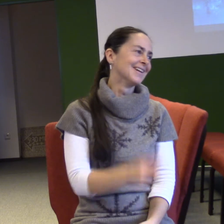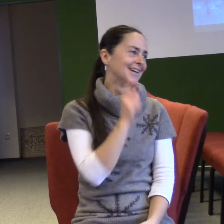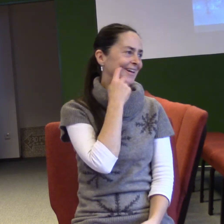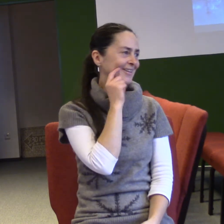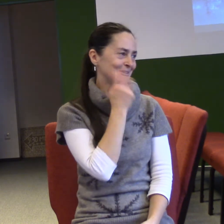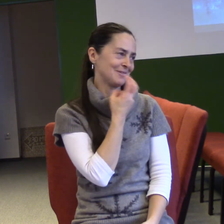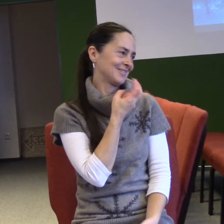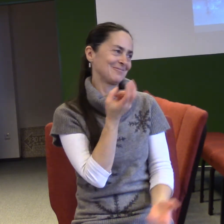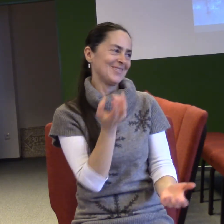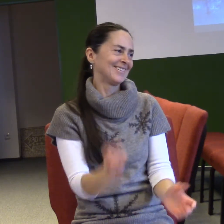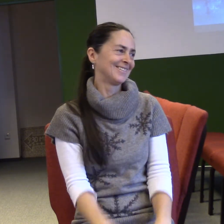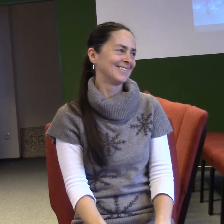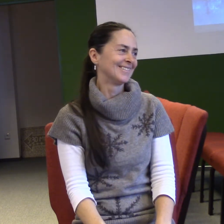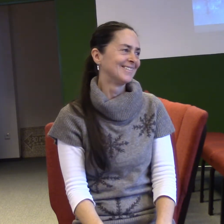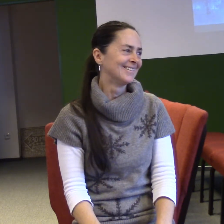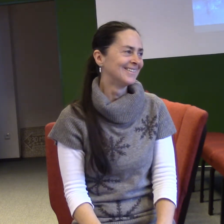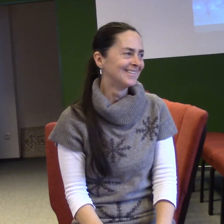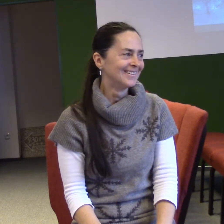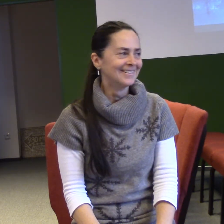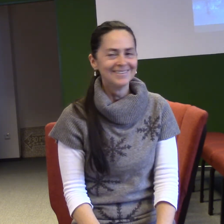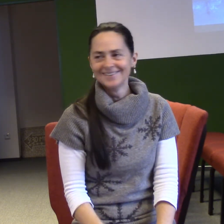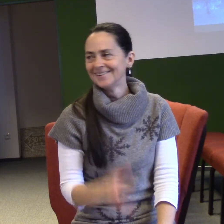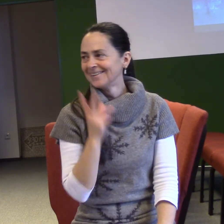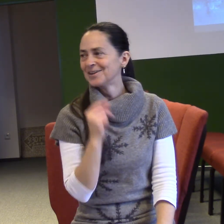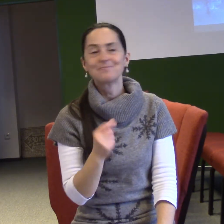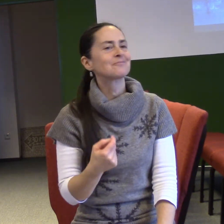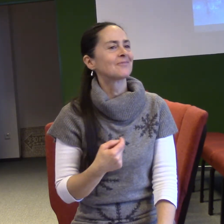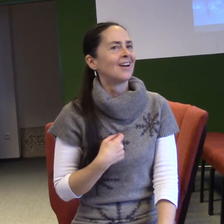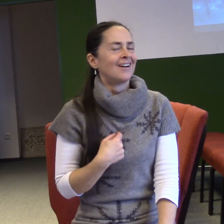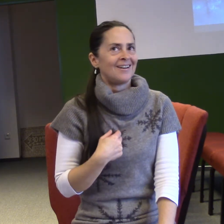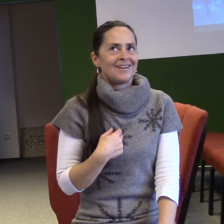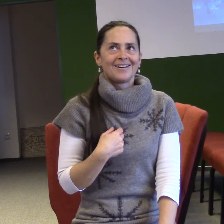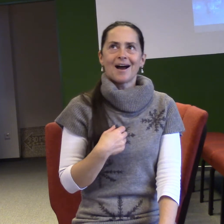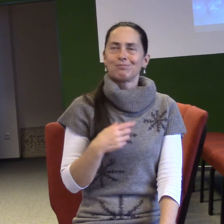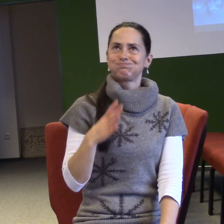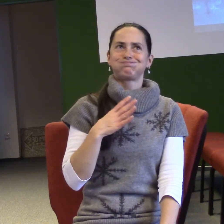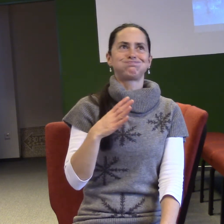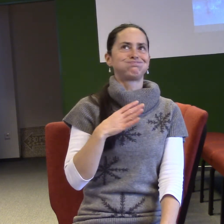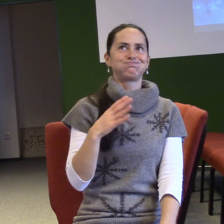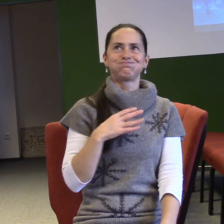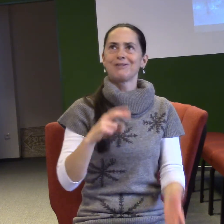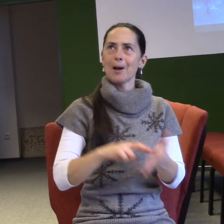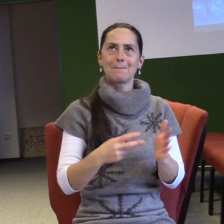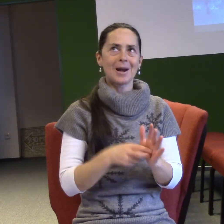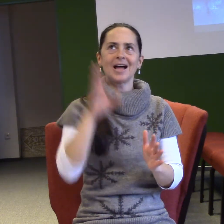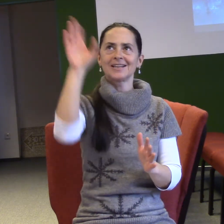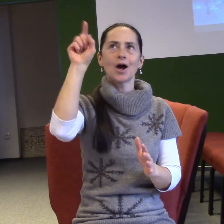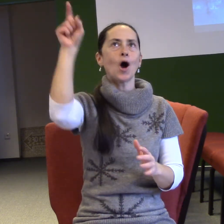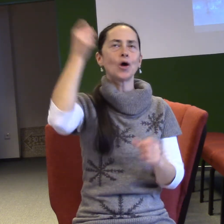Dobře. To, mě fascinuje na Božím jednání, že i když Bůh vymyslí trošku zvláštní nápad a trošku